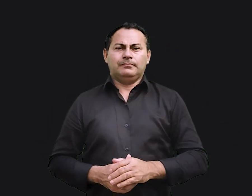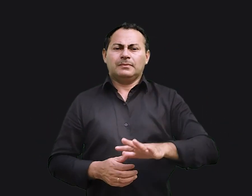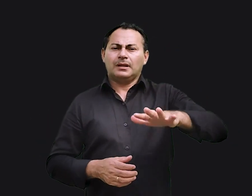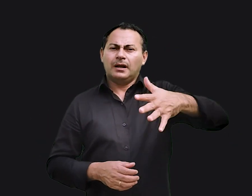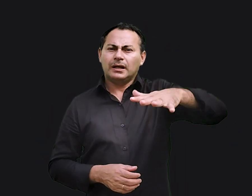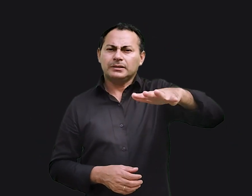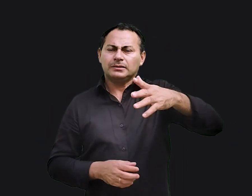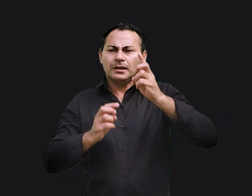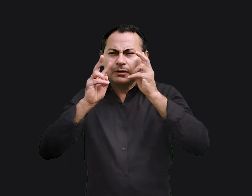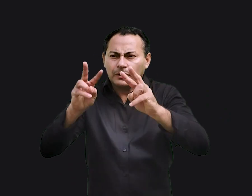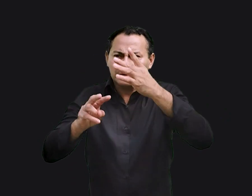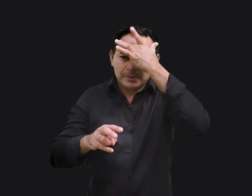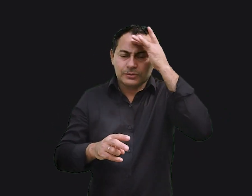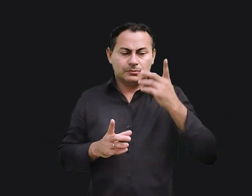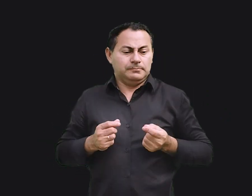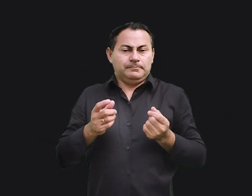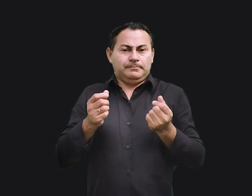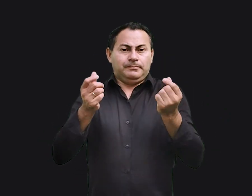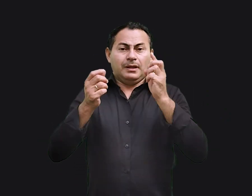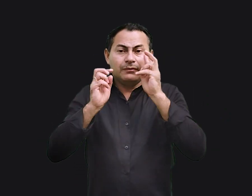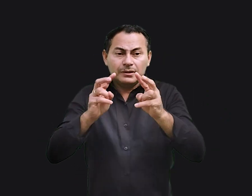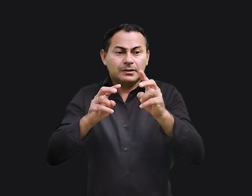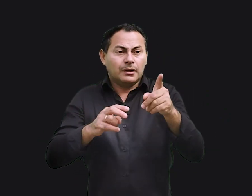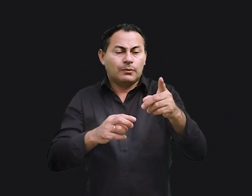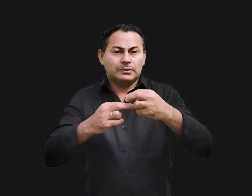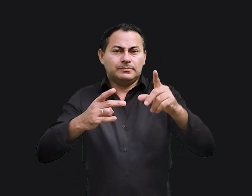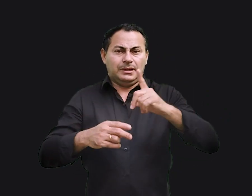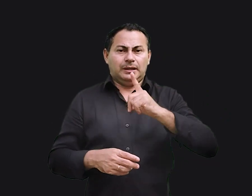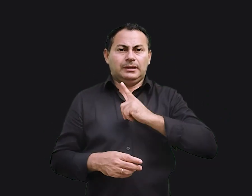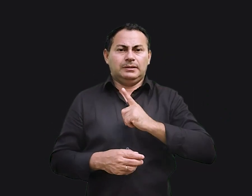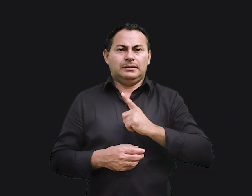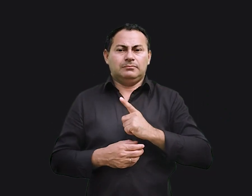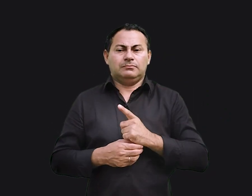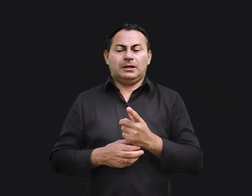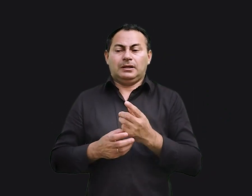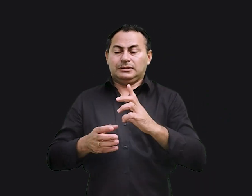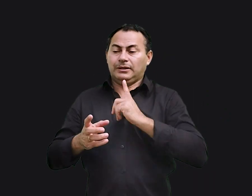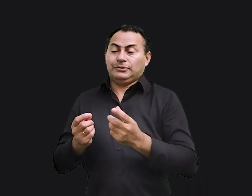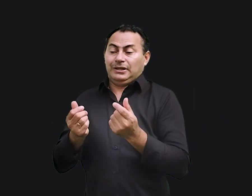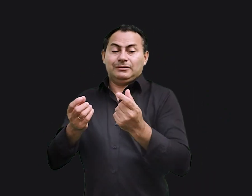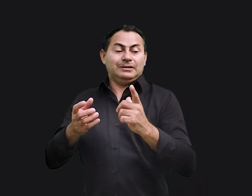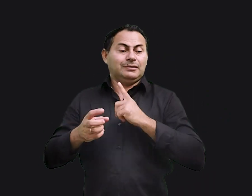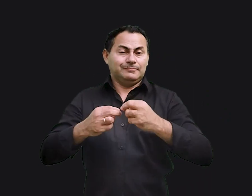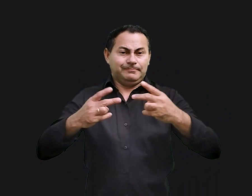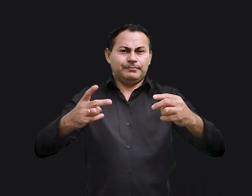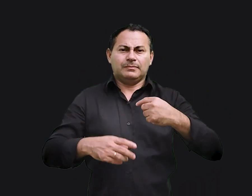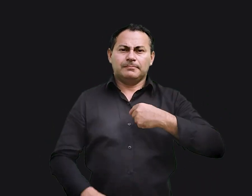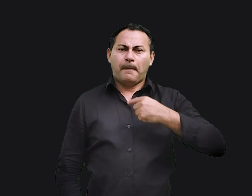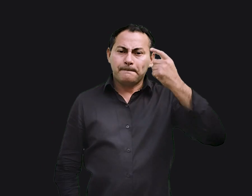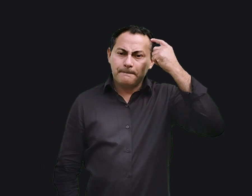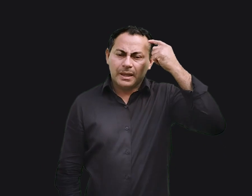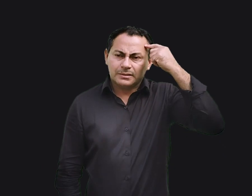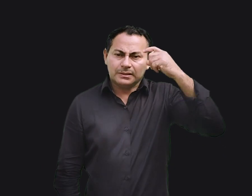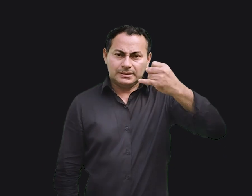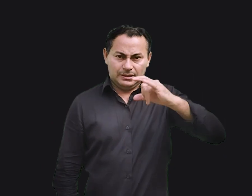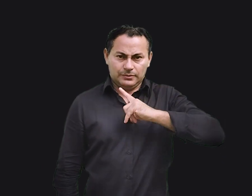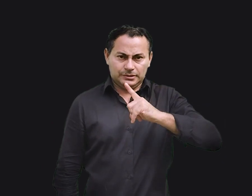Às vezes olho para as pessoas ricas e vejo as coisas que elas têm graças ao dinheiro. Aí penso que se eu tivesse se